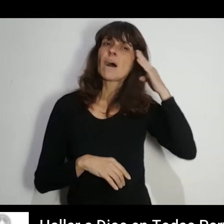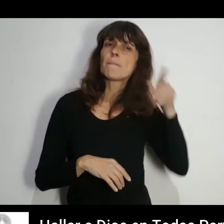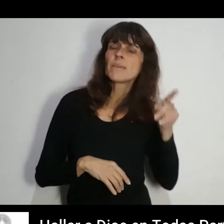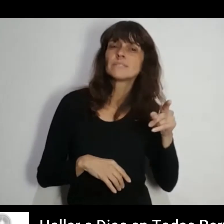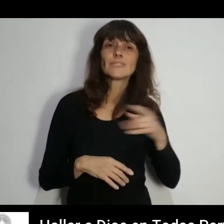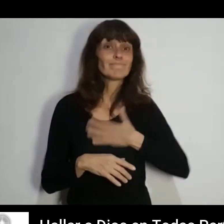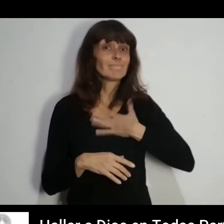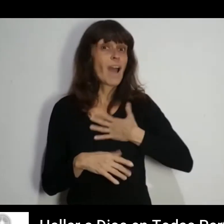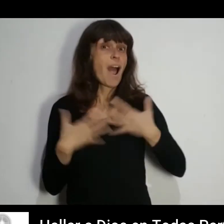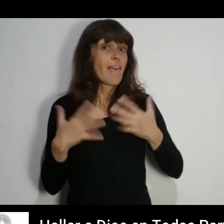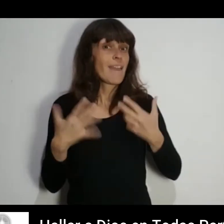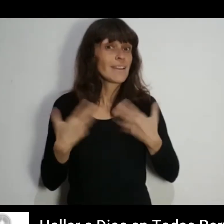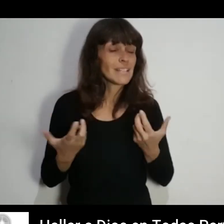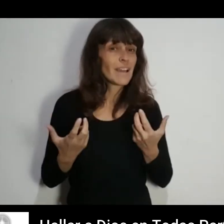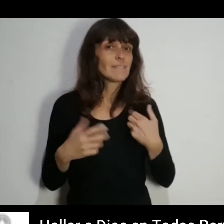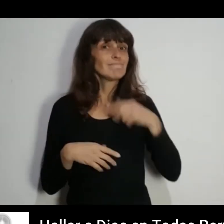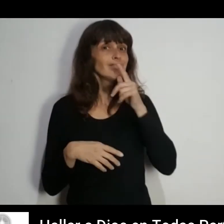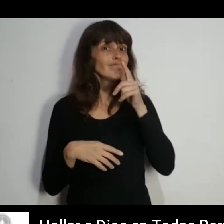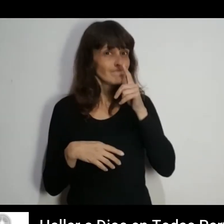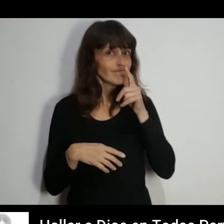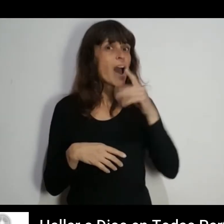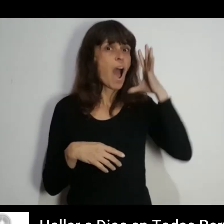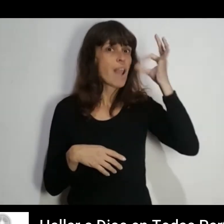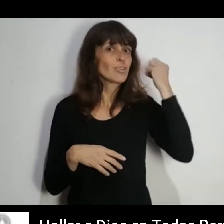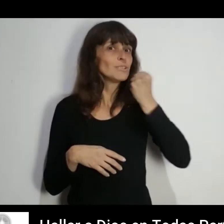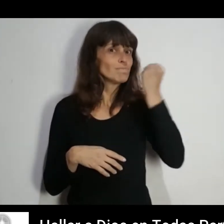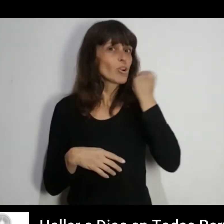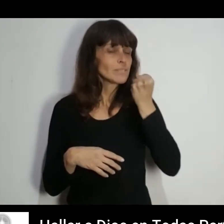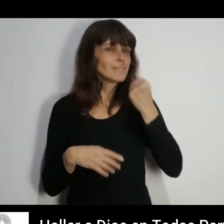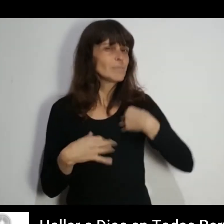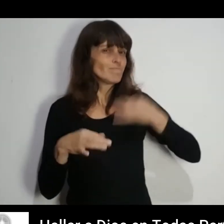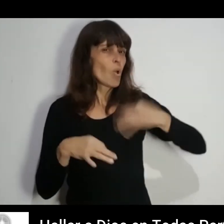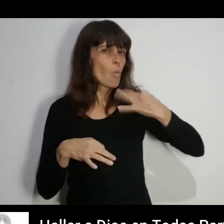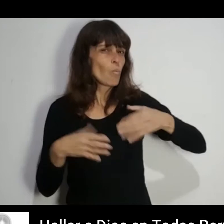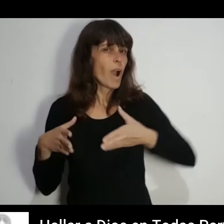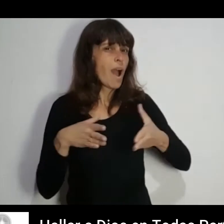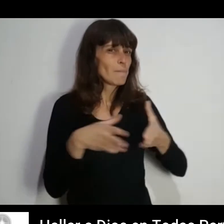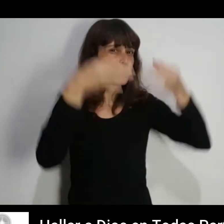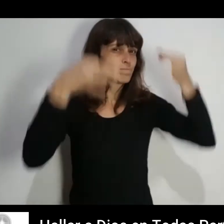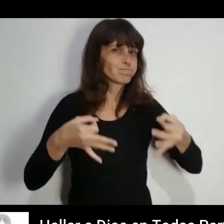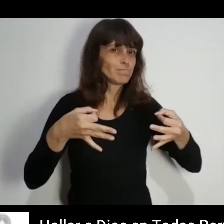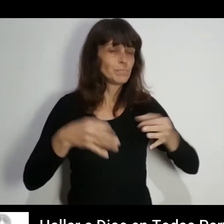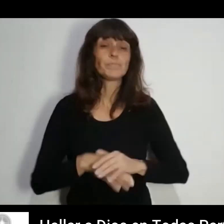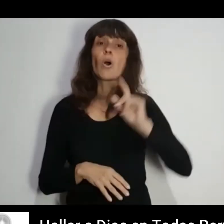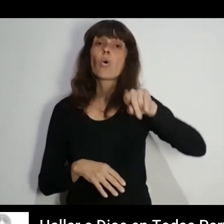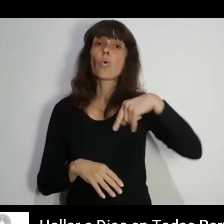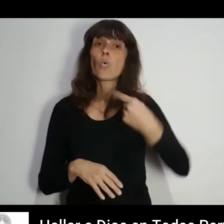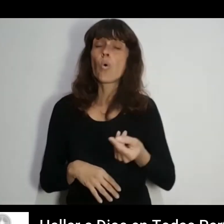Este pensamiento me llenó de alegría Lo que para mí era una señal más De que estaba en el camino correcto